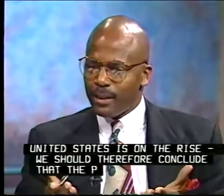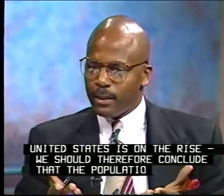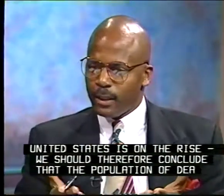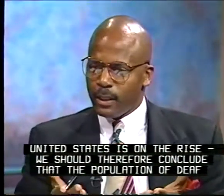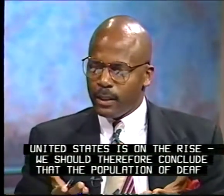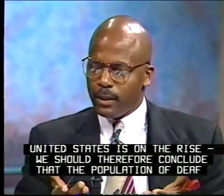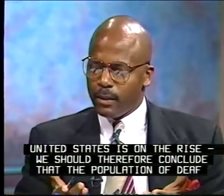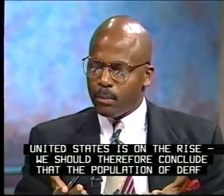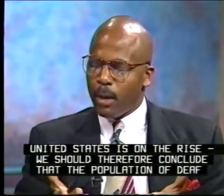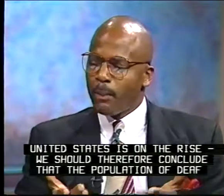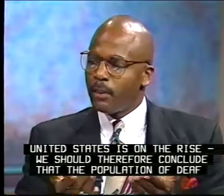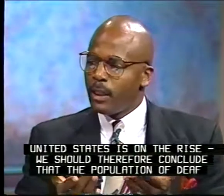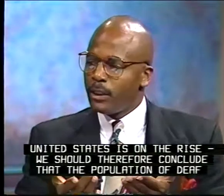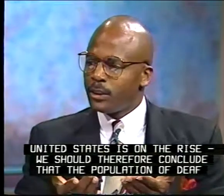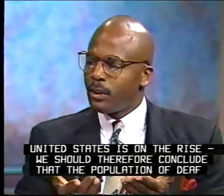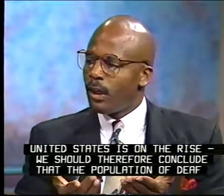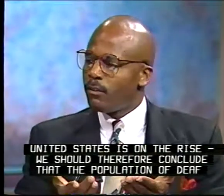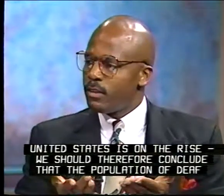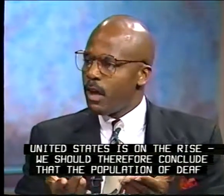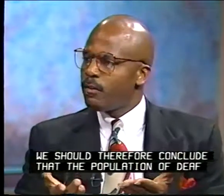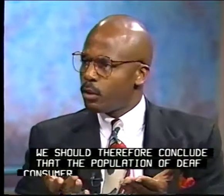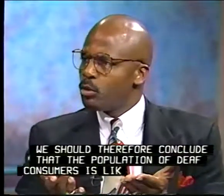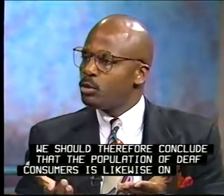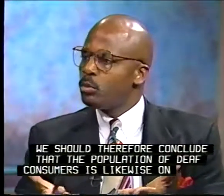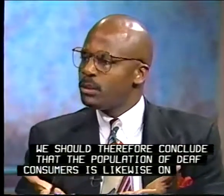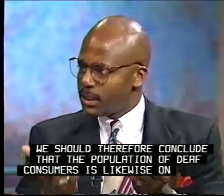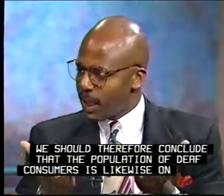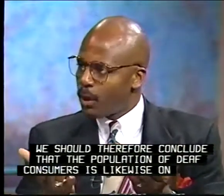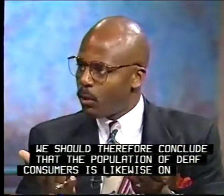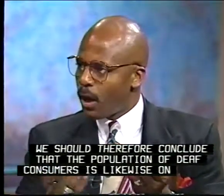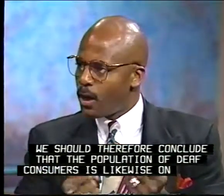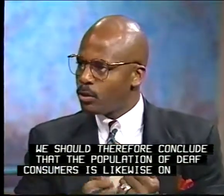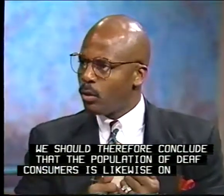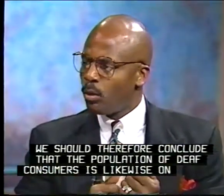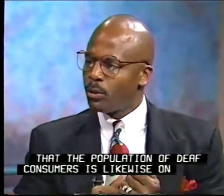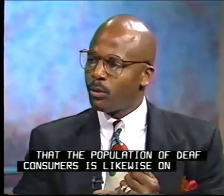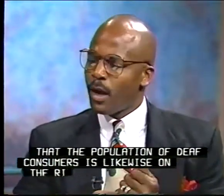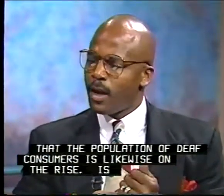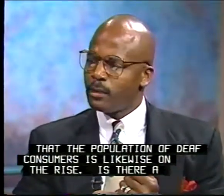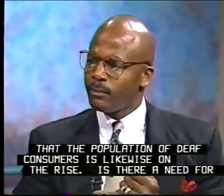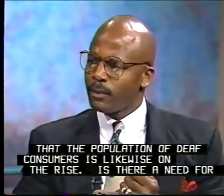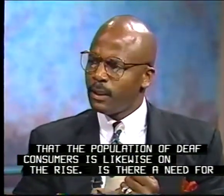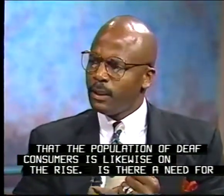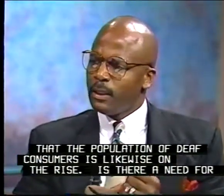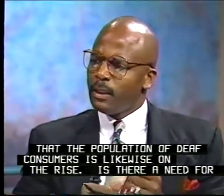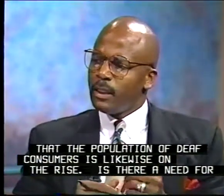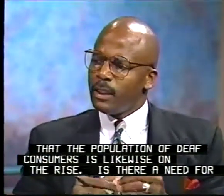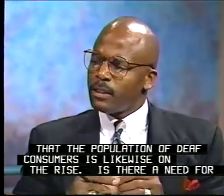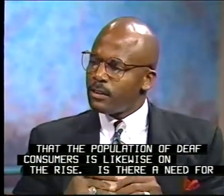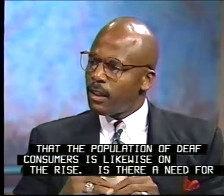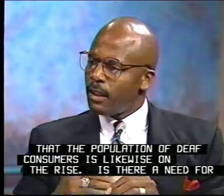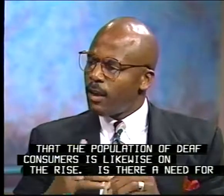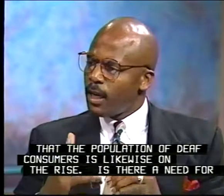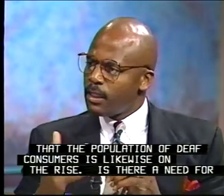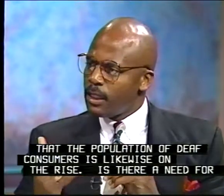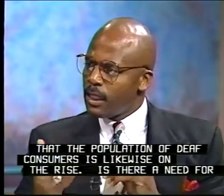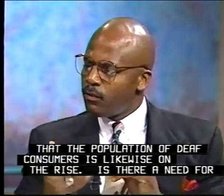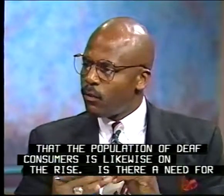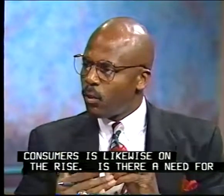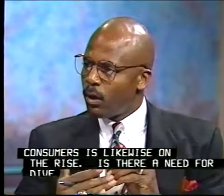the population of deaf consumers is likewise on the rise. Is there a need for